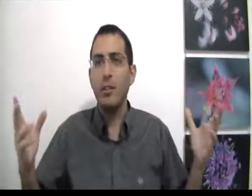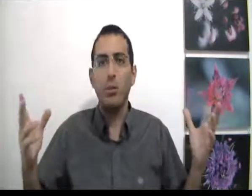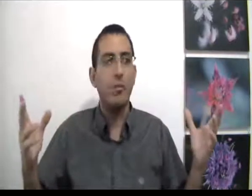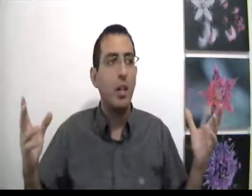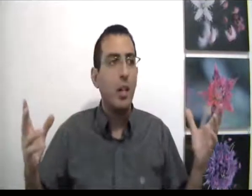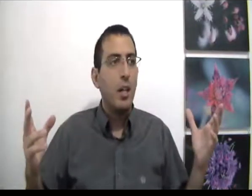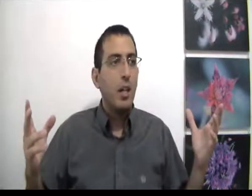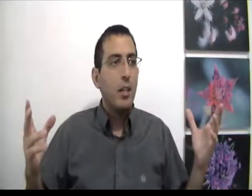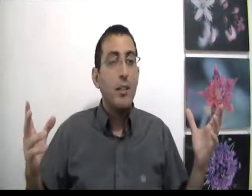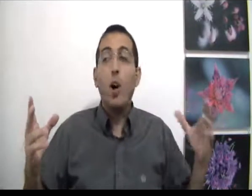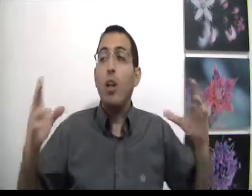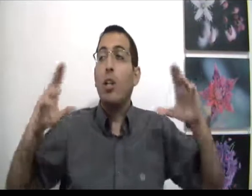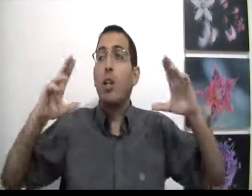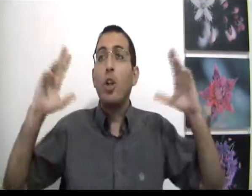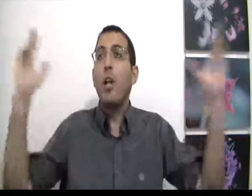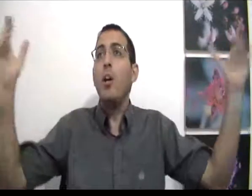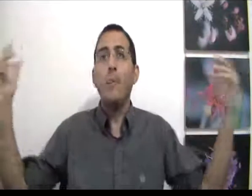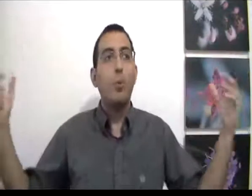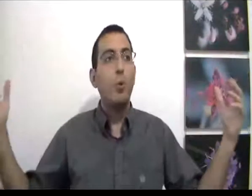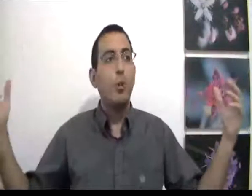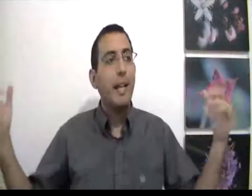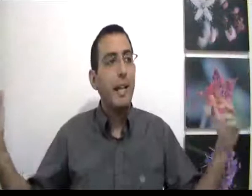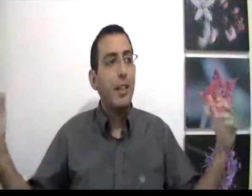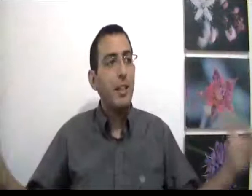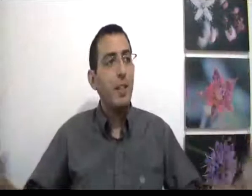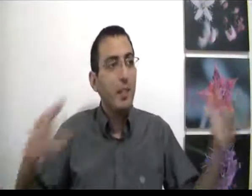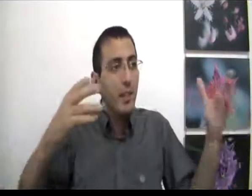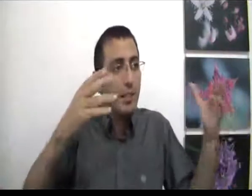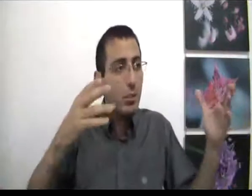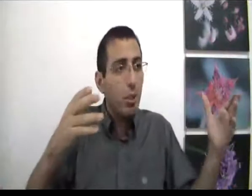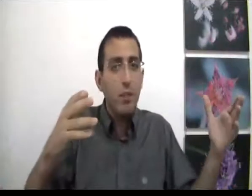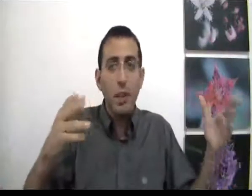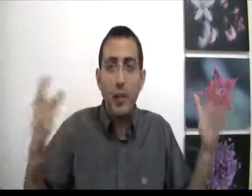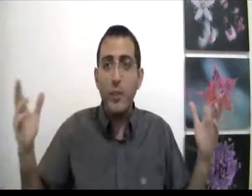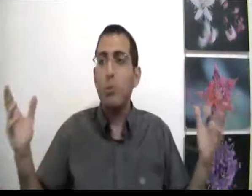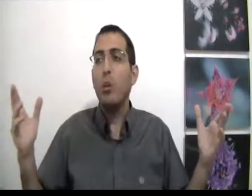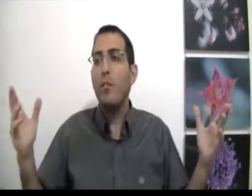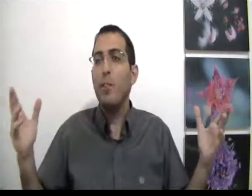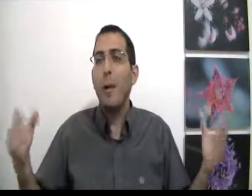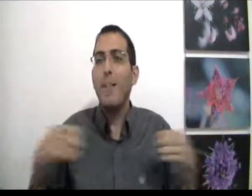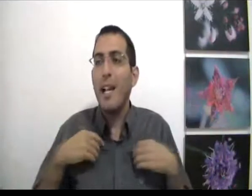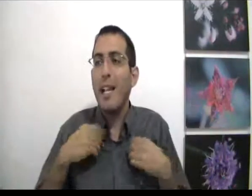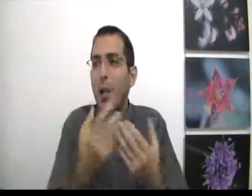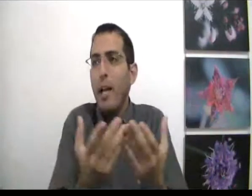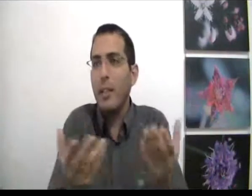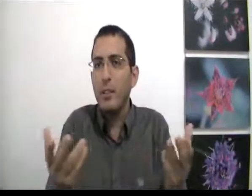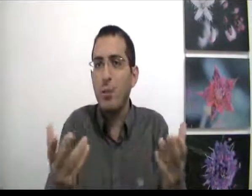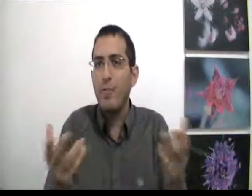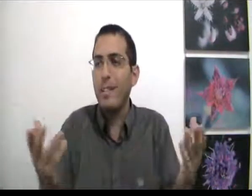שזה טוב יכול כל העולם כולו להגיד לך תקשיב הדבר הזה הוא טוב אתה לא מבין שהוא טוב אתה אומר אבל אני לא מרגיש שזה טוב מה זה